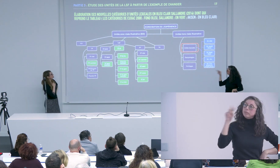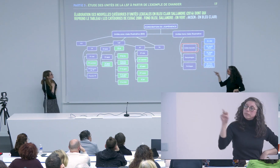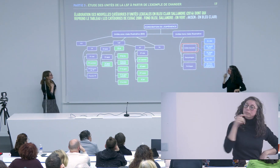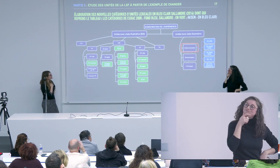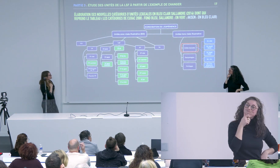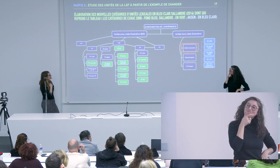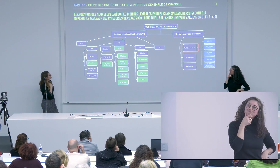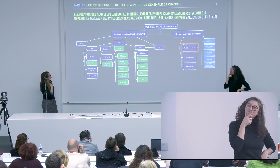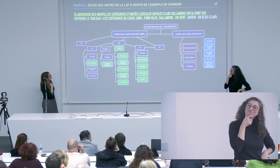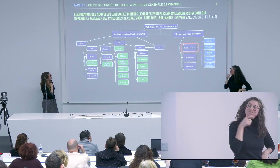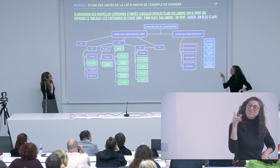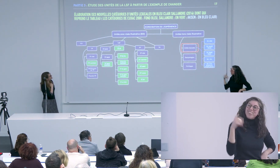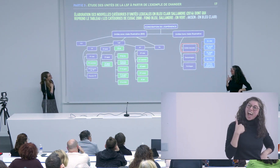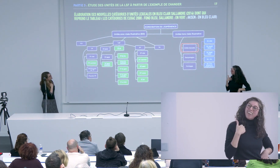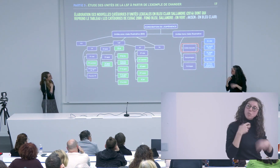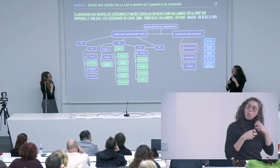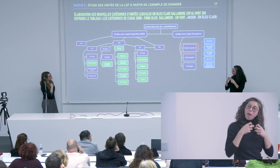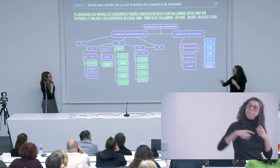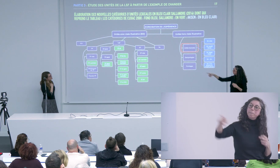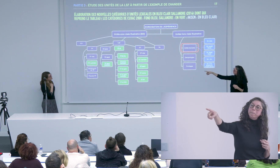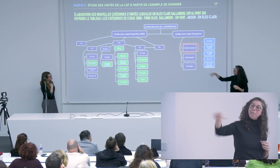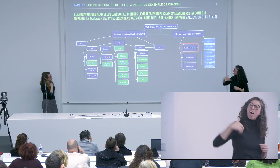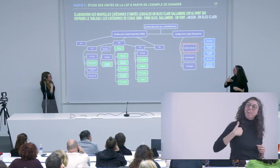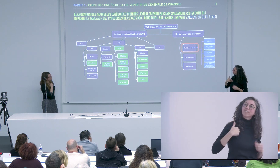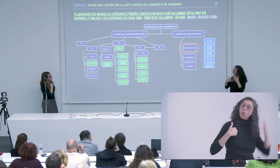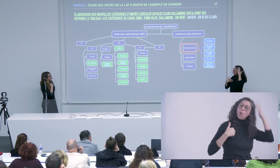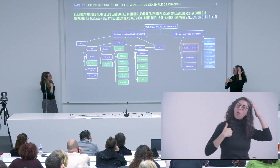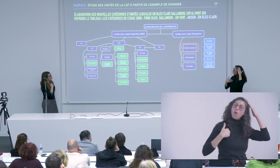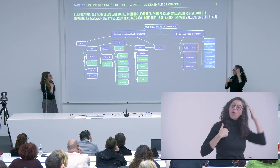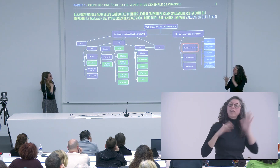Ensuite, pour ce qui est des UT qu'on a sur la gauche de la diapositive,